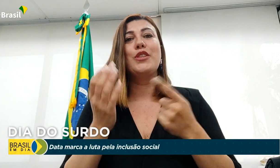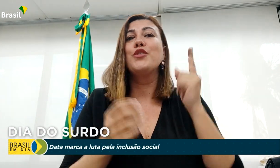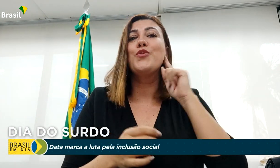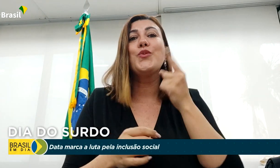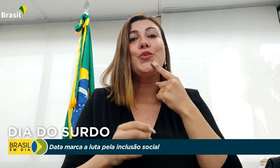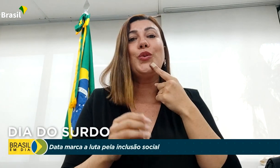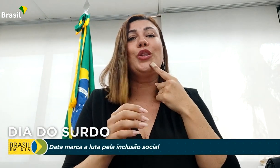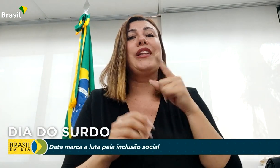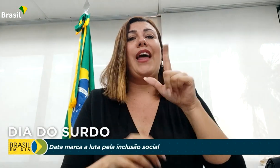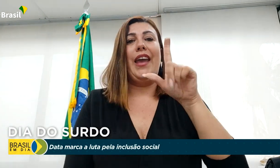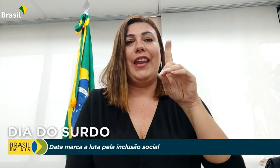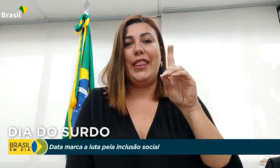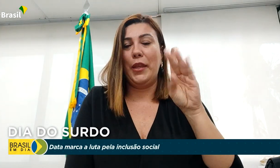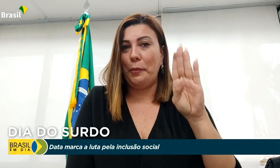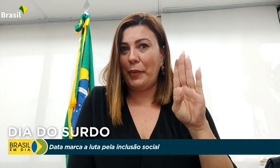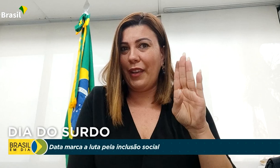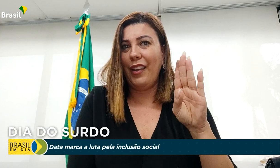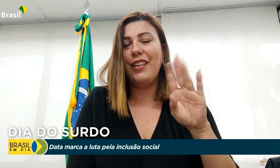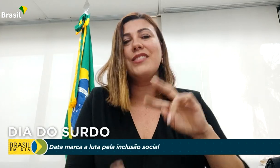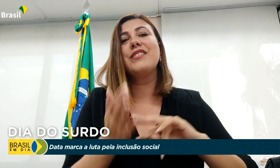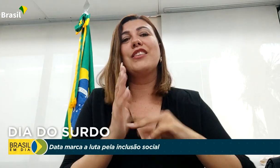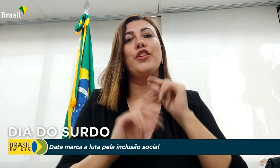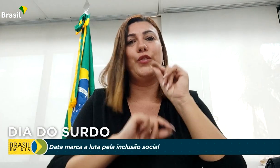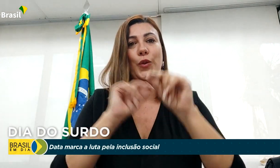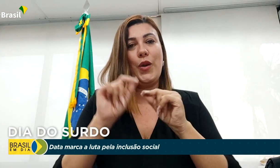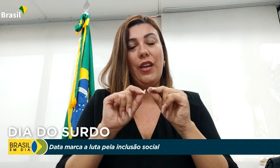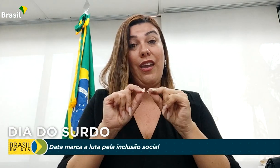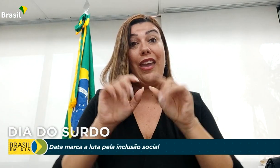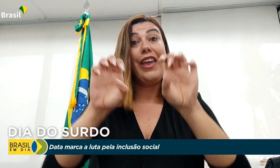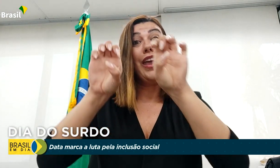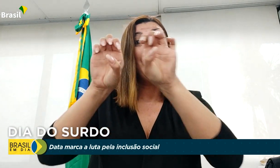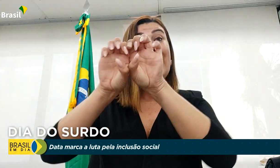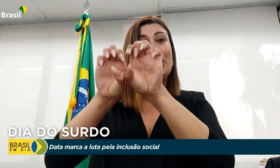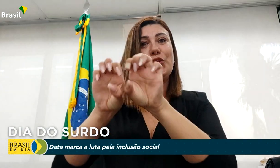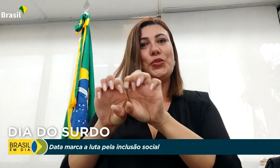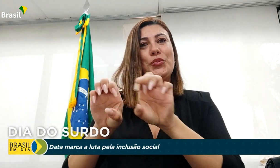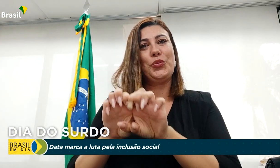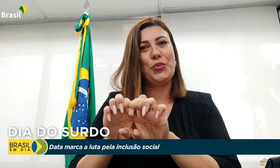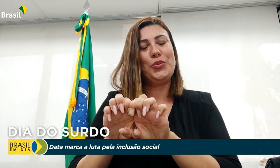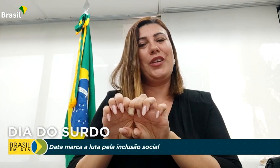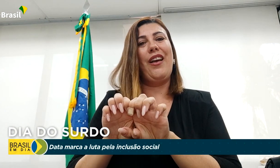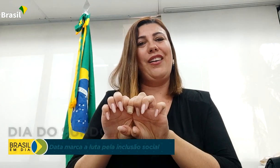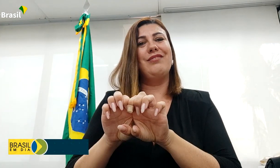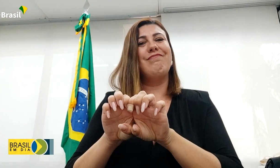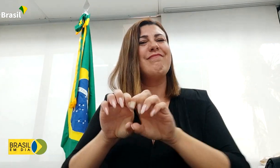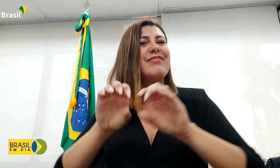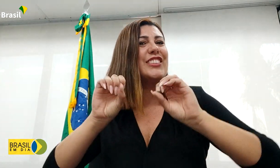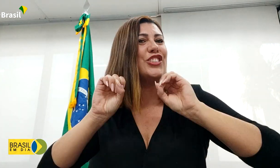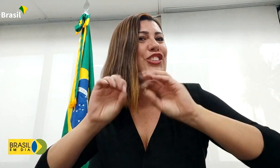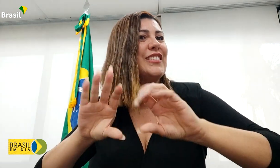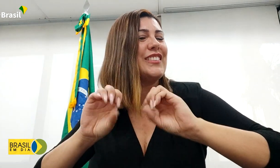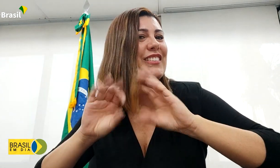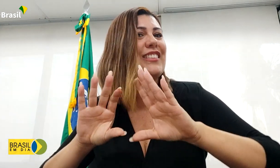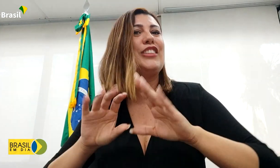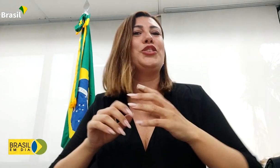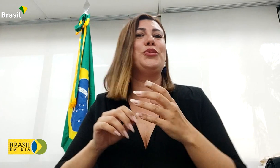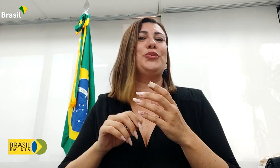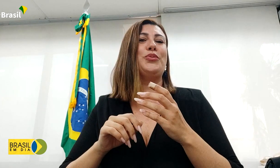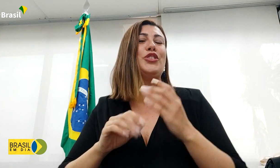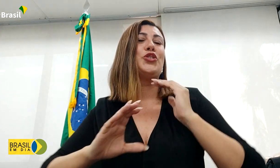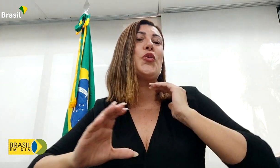modalidade de educação bilíngue é incluída na LDB, com a sua estrutura,